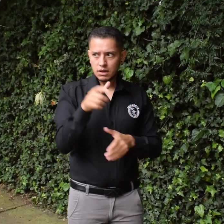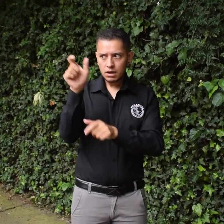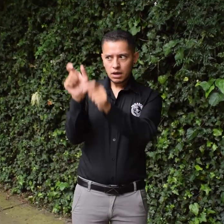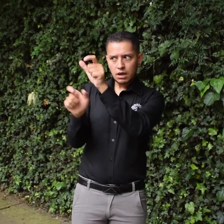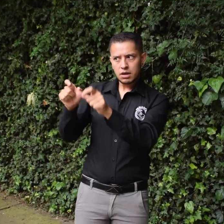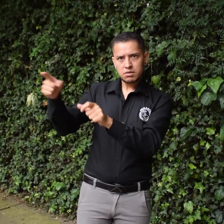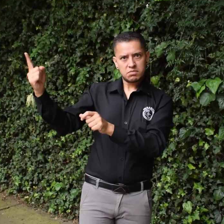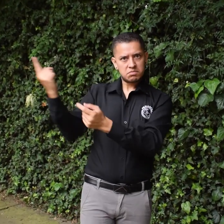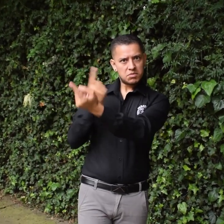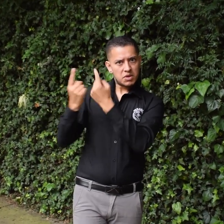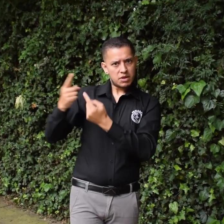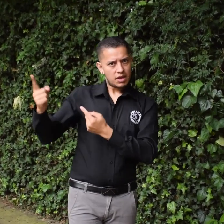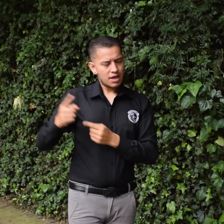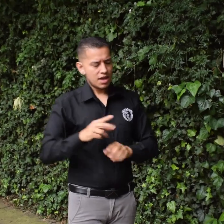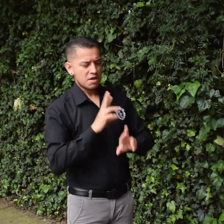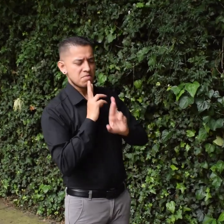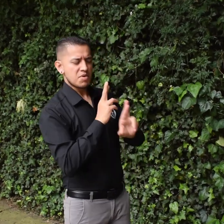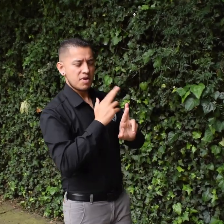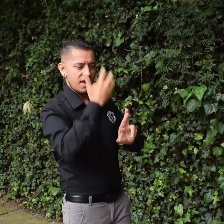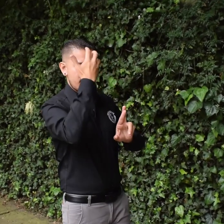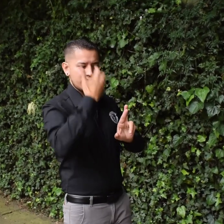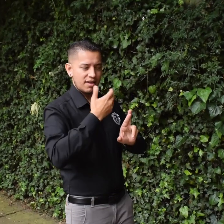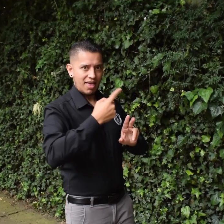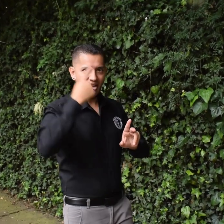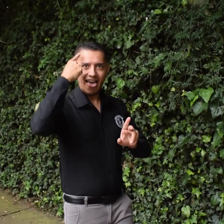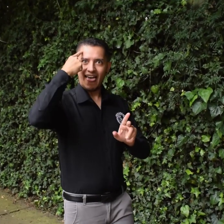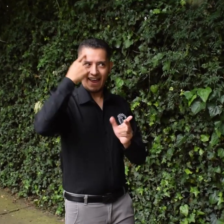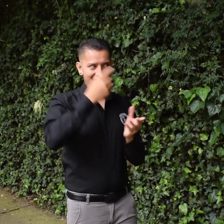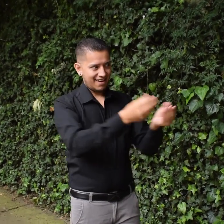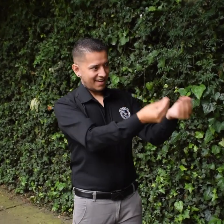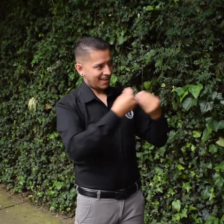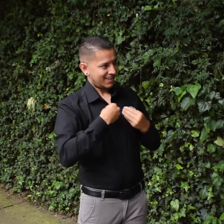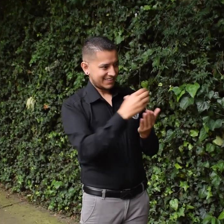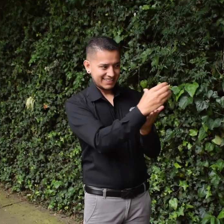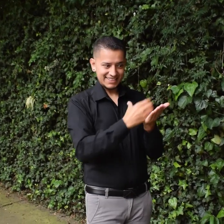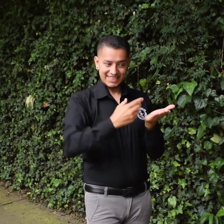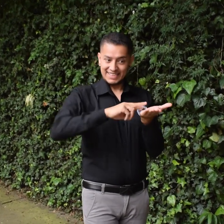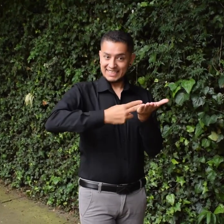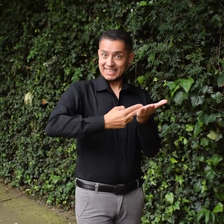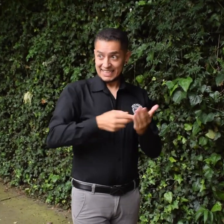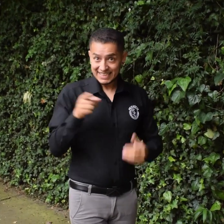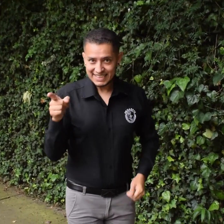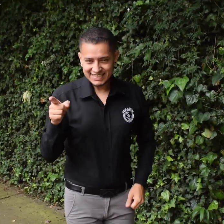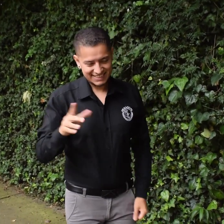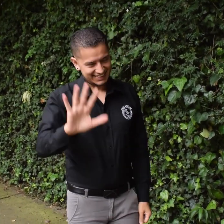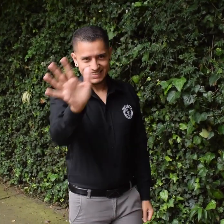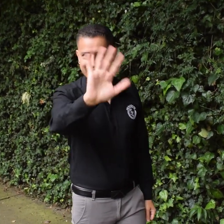competencias lingüísticas. No certifica que se es intérprete de lengua de señas colombiana español.